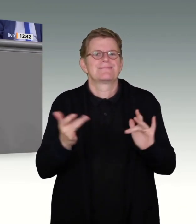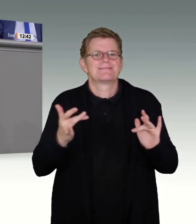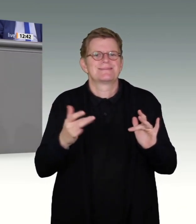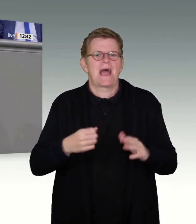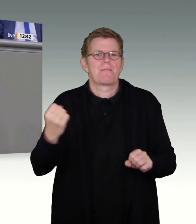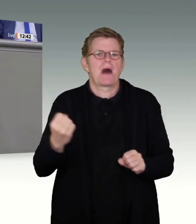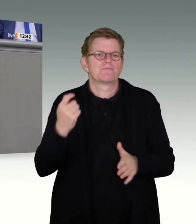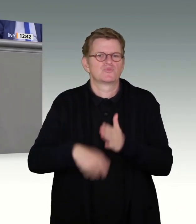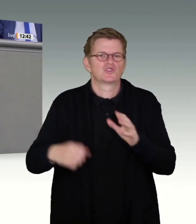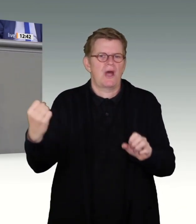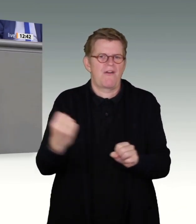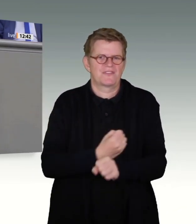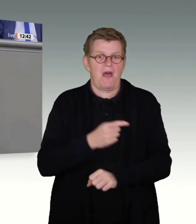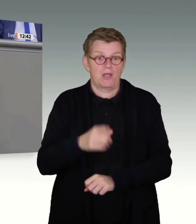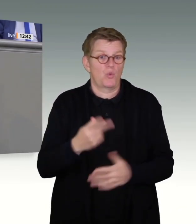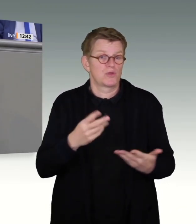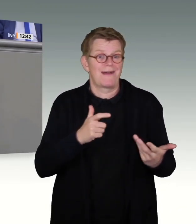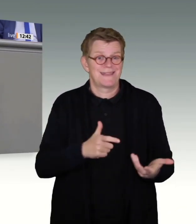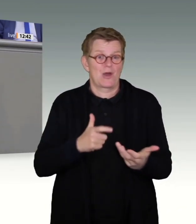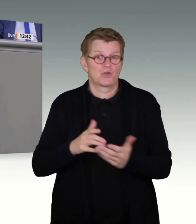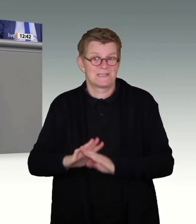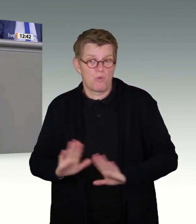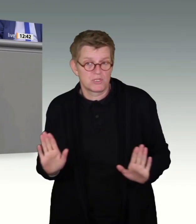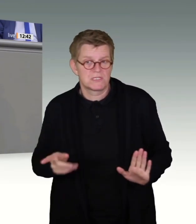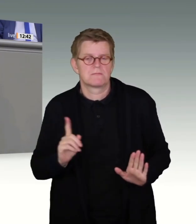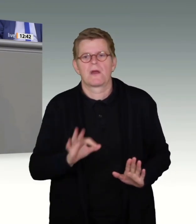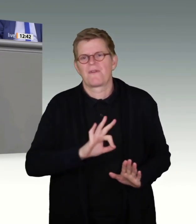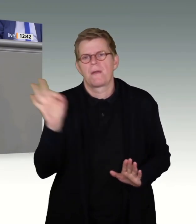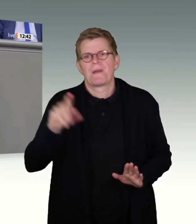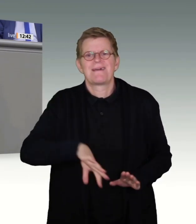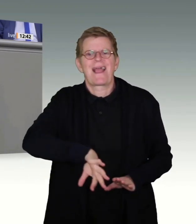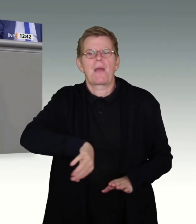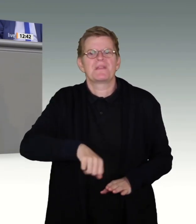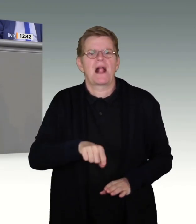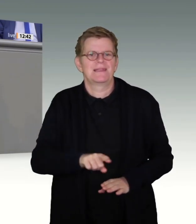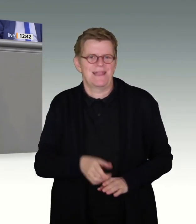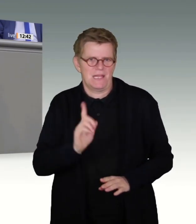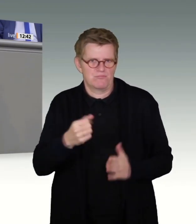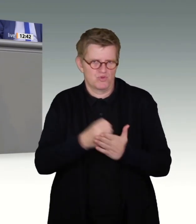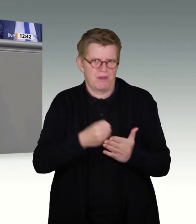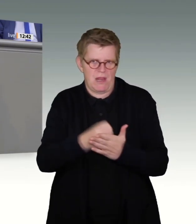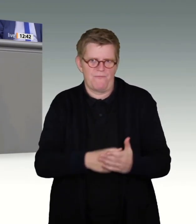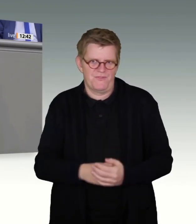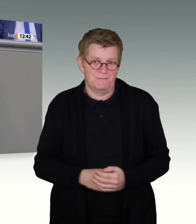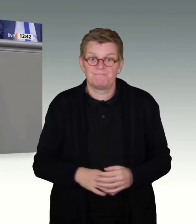Kriminalität bekämpfen zu können. Sehr geehrte Kolleginnen und Kollegen der Union, dabei haben wir gerade keine Scheuklappen auf.